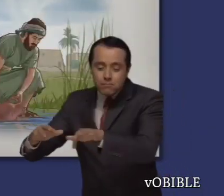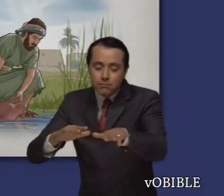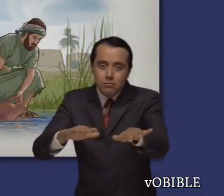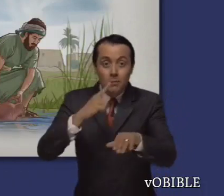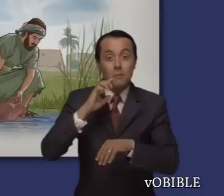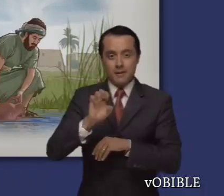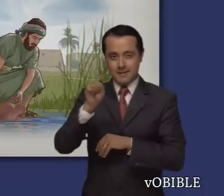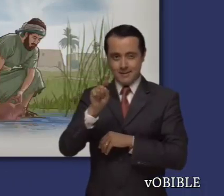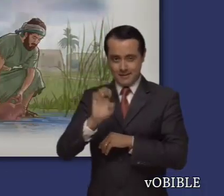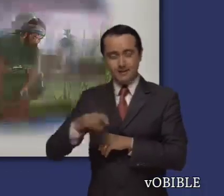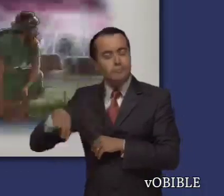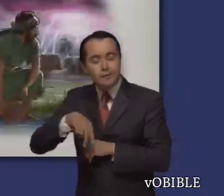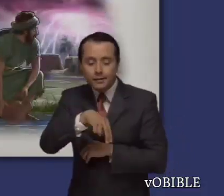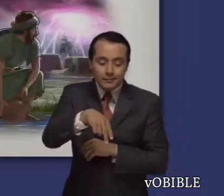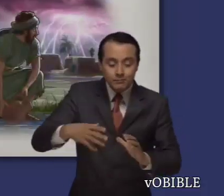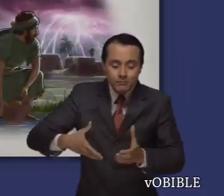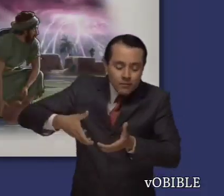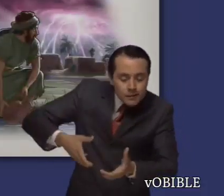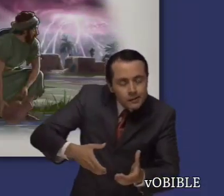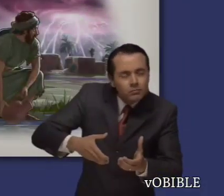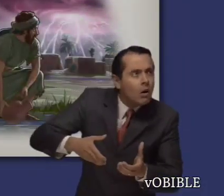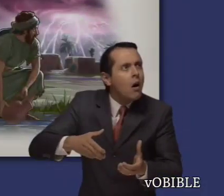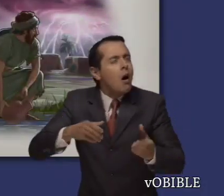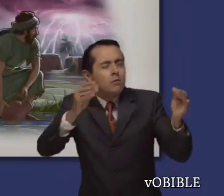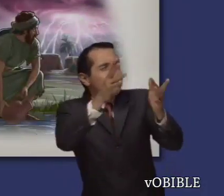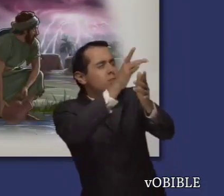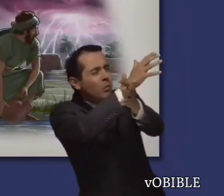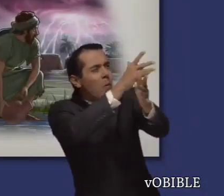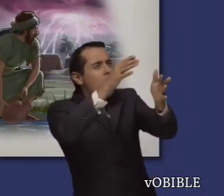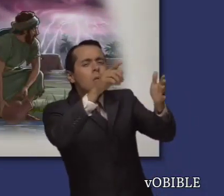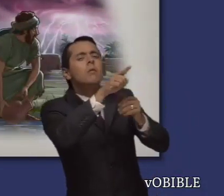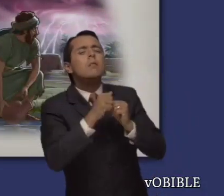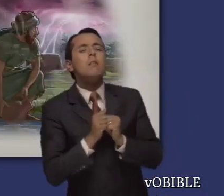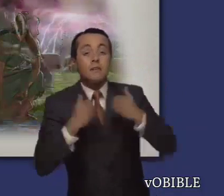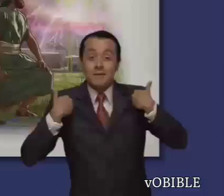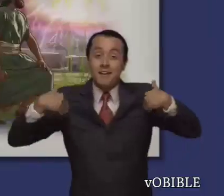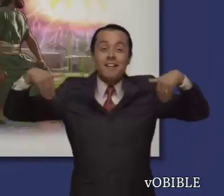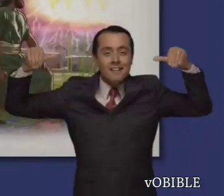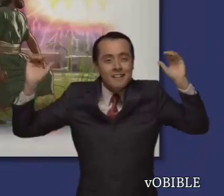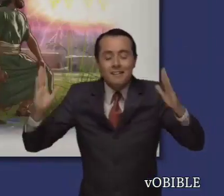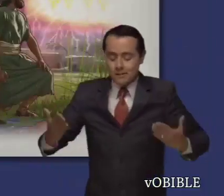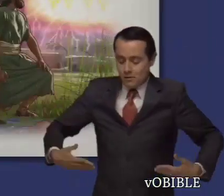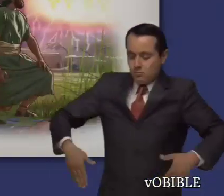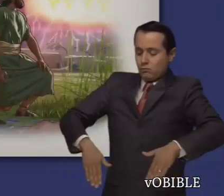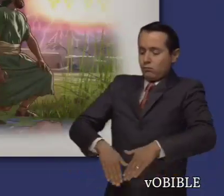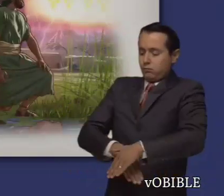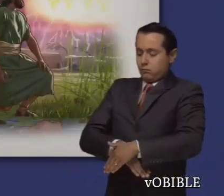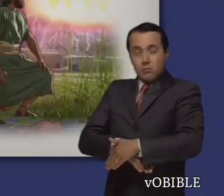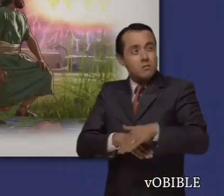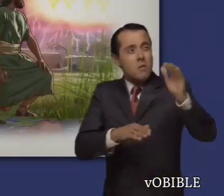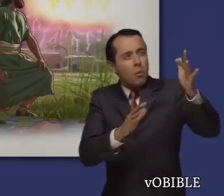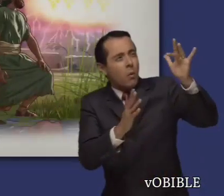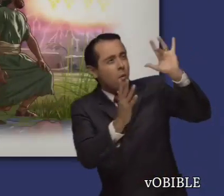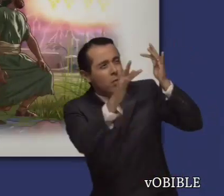impresionantes visiones que tuvo Ezequiel a orillas del río Kebar. Durante una fuerte tempestad, Ezequiel